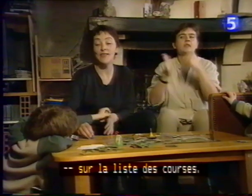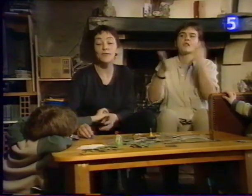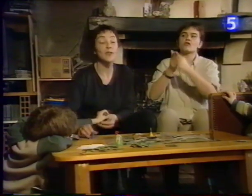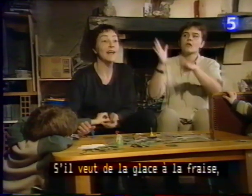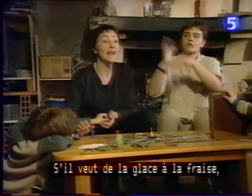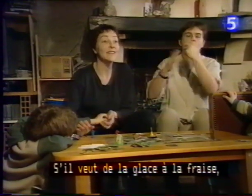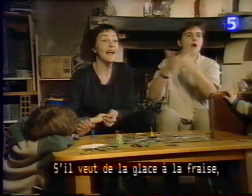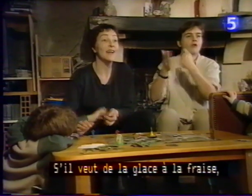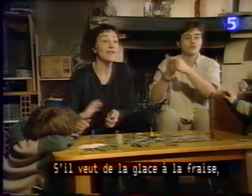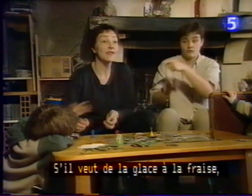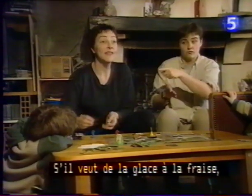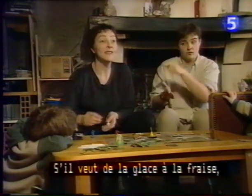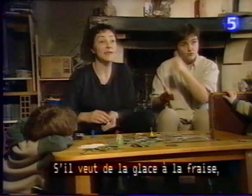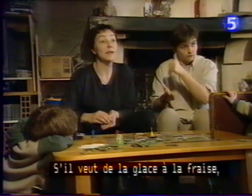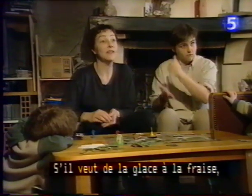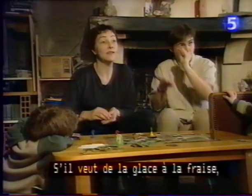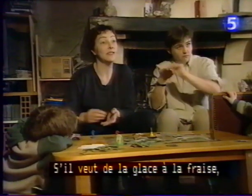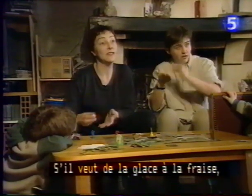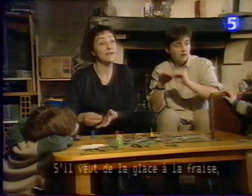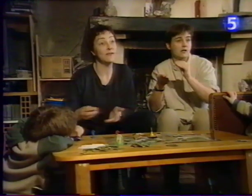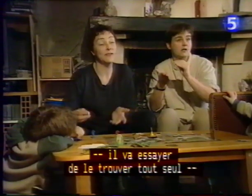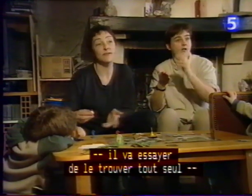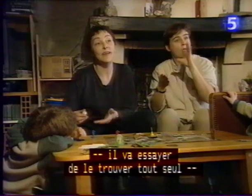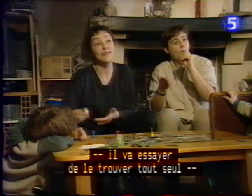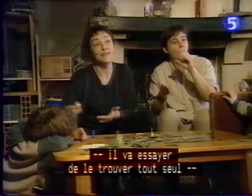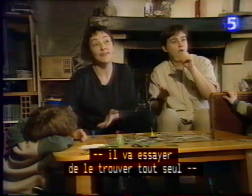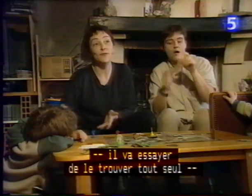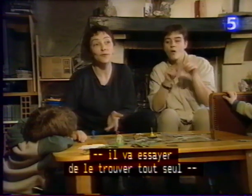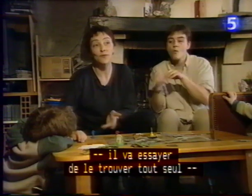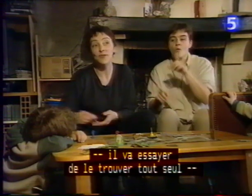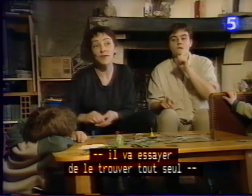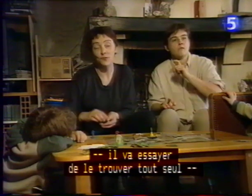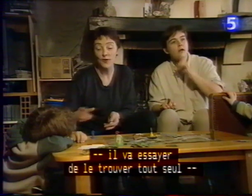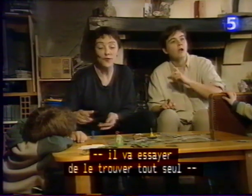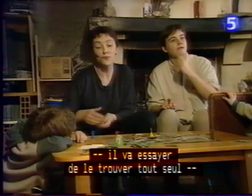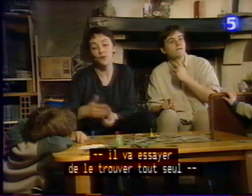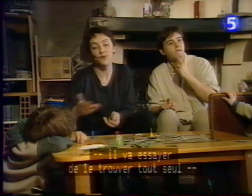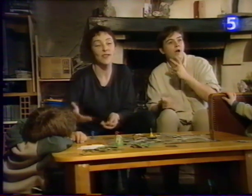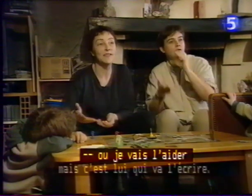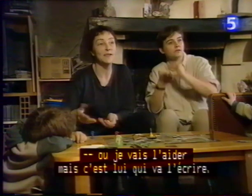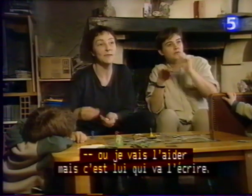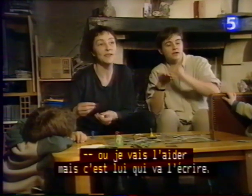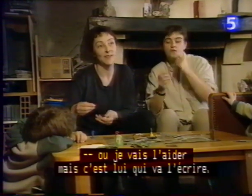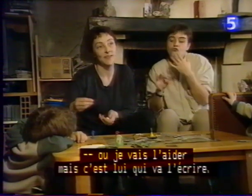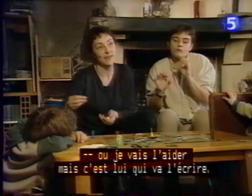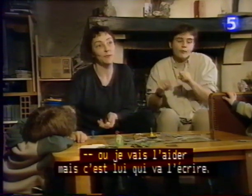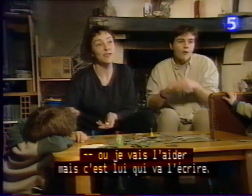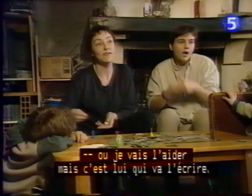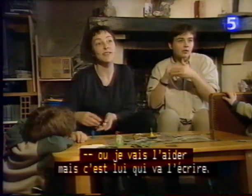de la glace à la fraise, il va essayer de le trouver tout seul ou je vais l'aider, mais c'est lui qui va l'écrire.